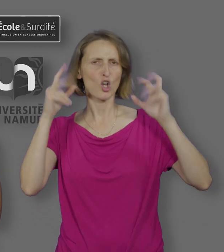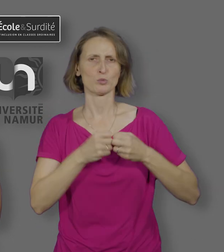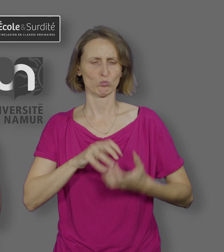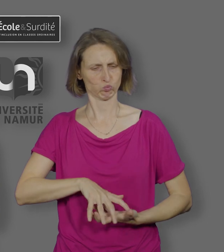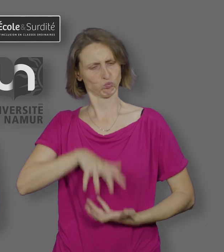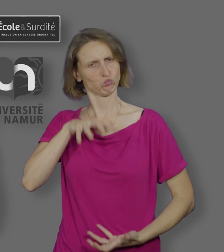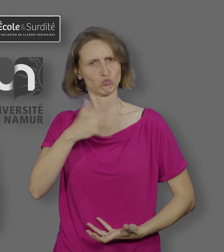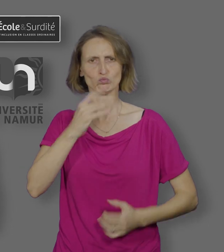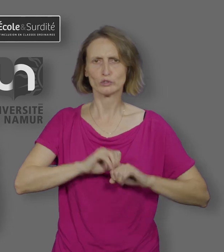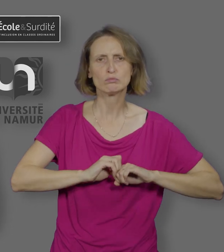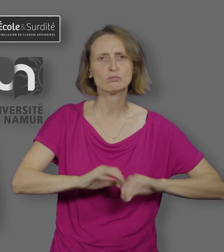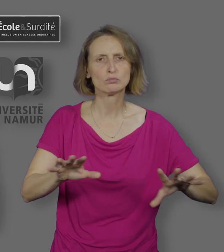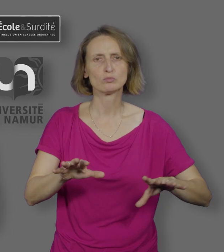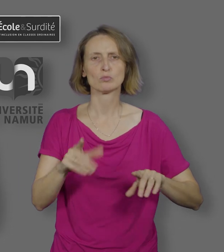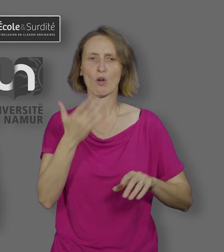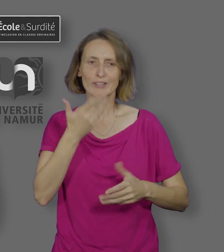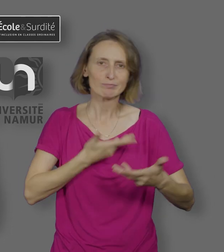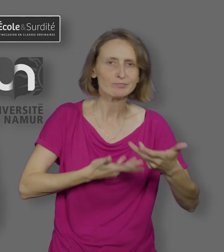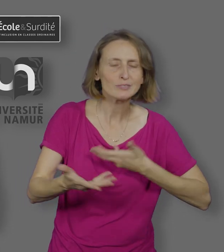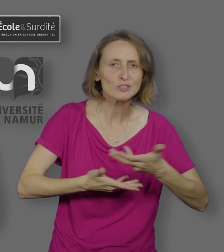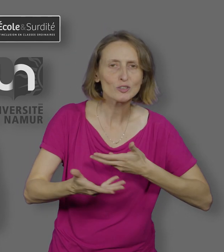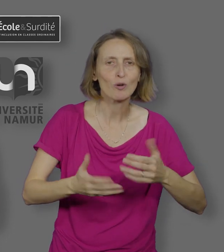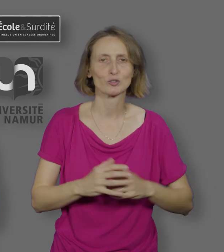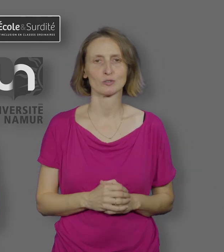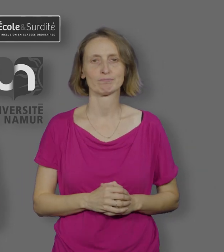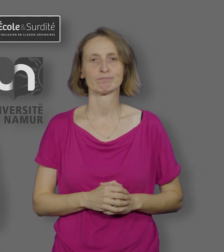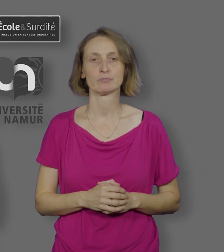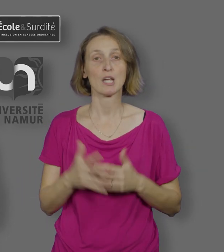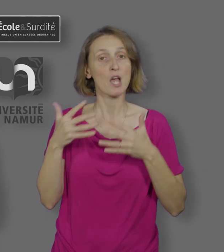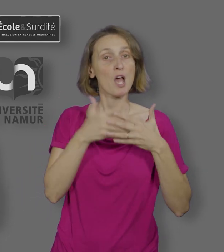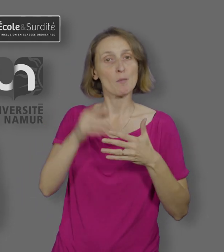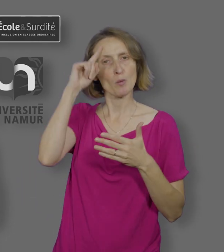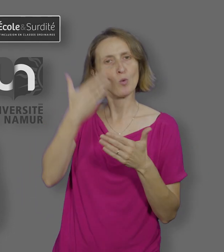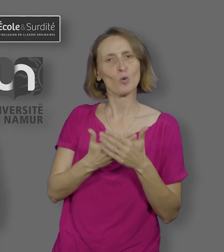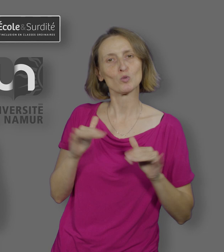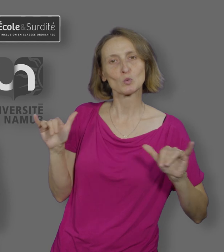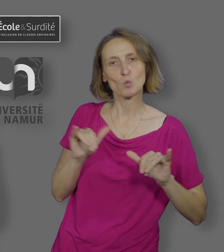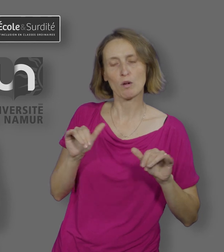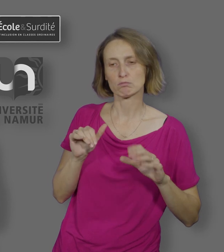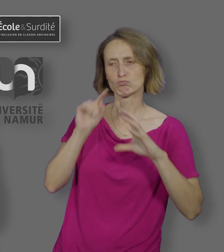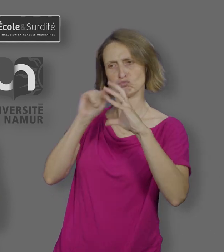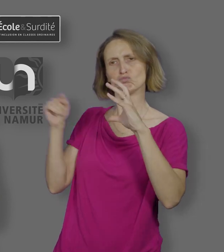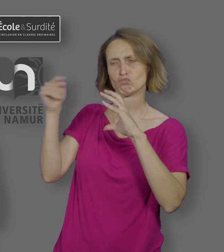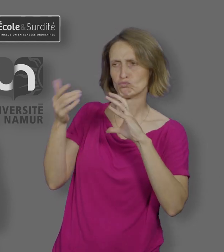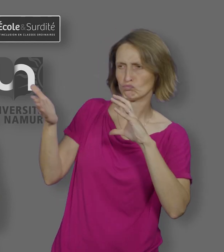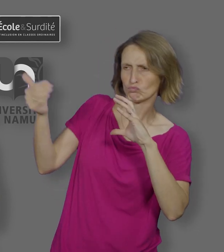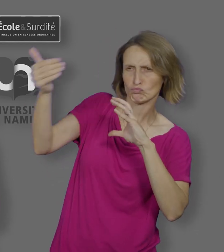Déjà, dans les années 90, Kirchner décrivait aux États-Unis ce modèle d'enseignement qu'il a appelé le co-enrollment.